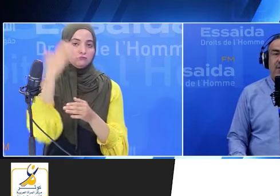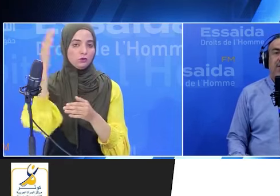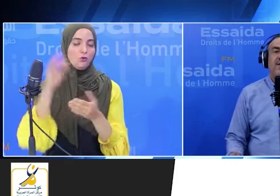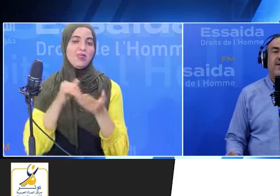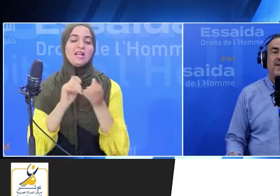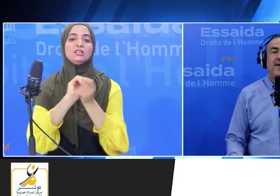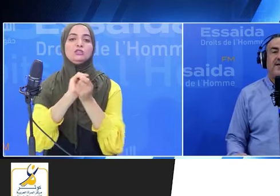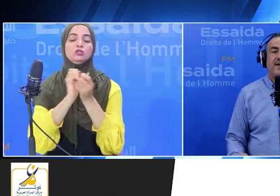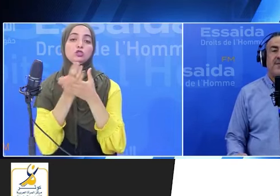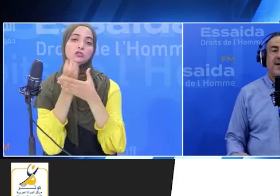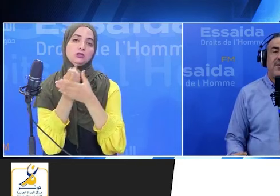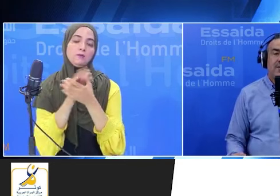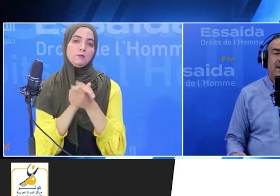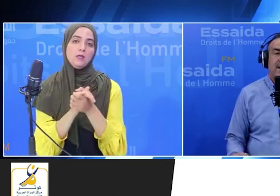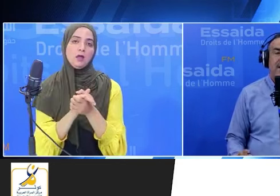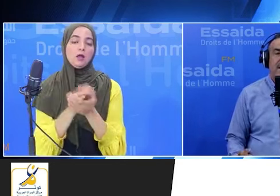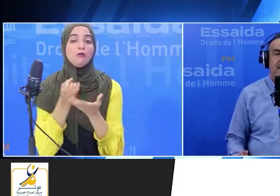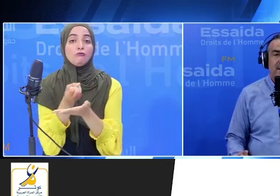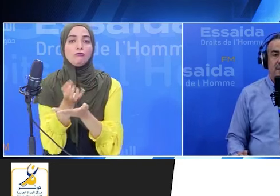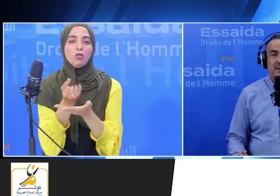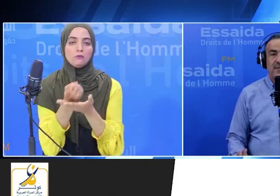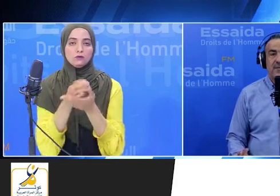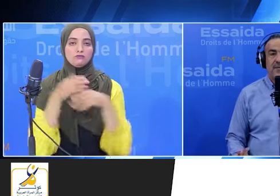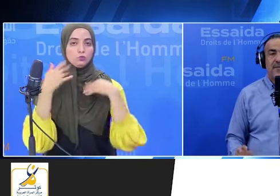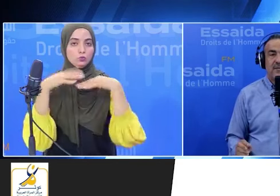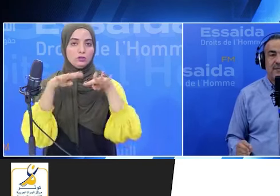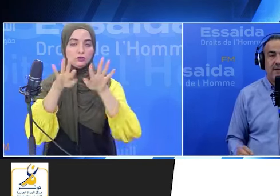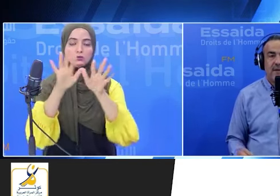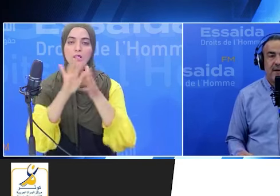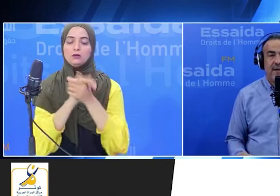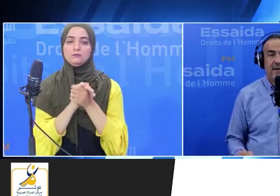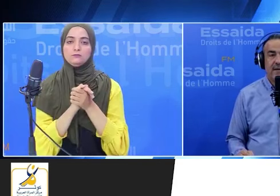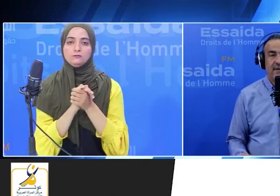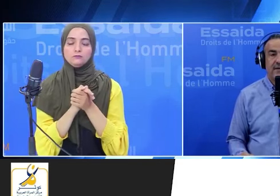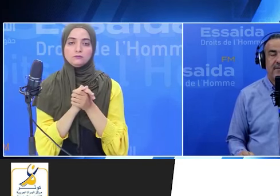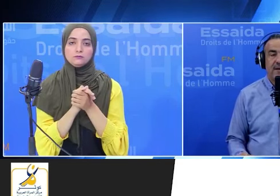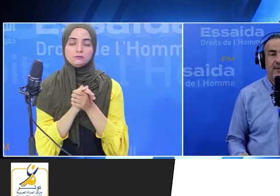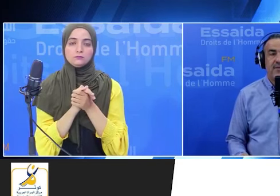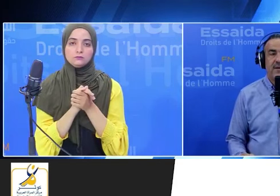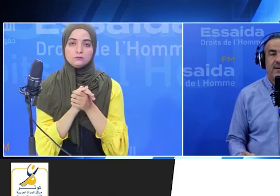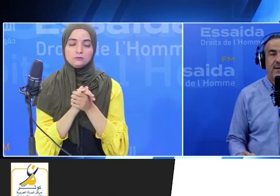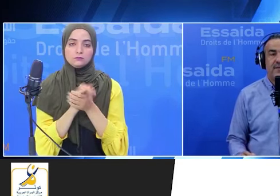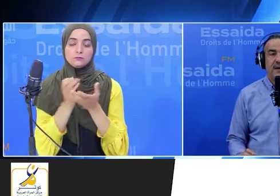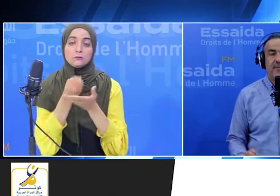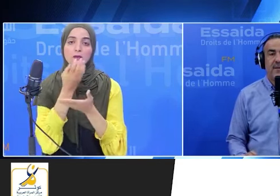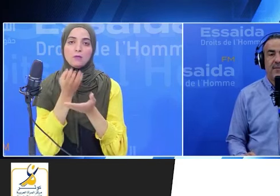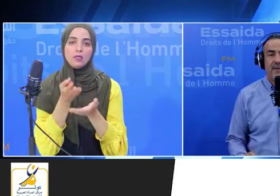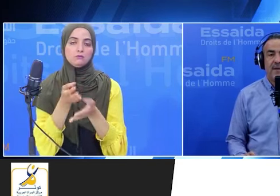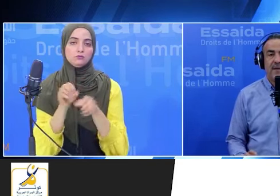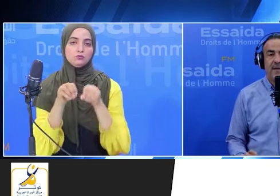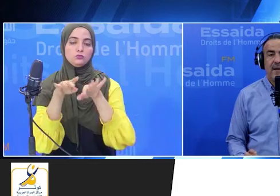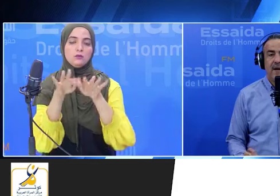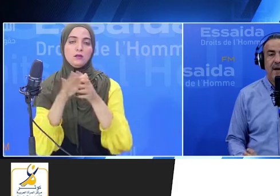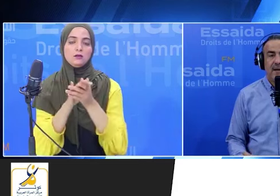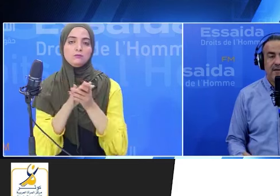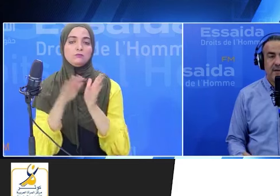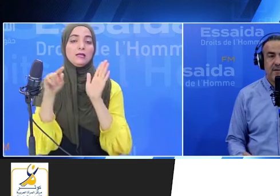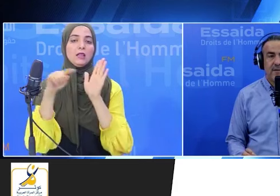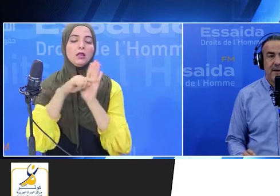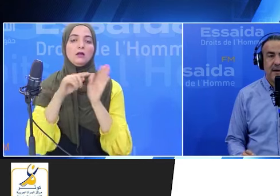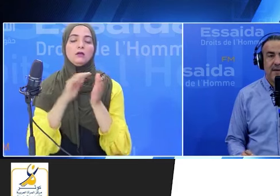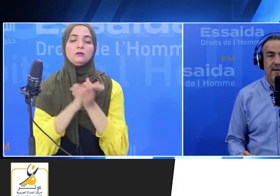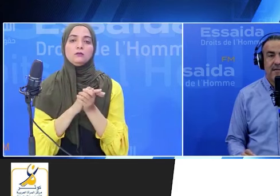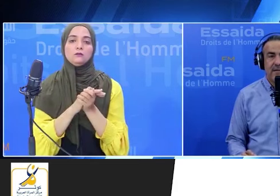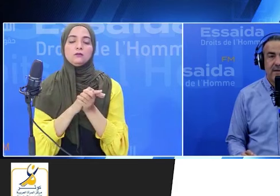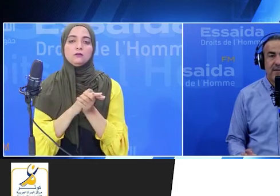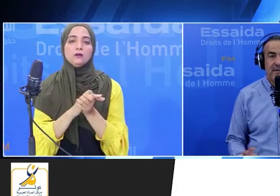نحن نقولوه في إتار نشر المعلومة لا غير في إتار نشر المعلومة تحت مبدأ حق الأشغال